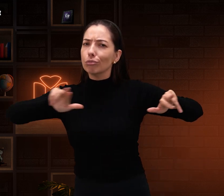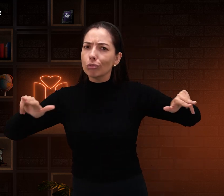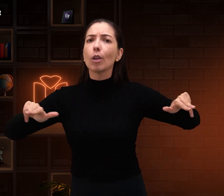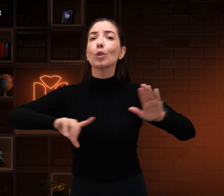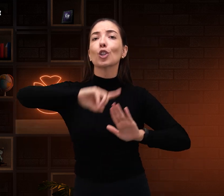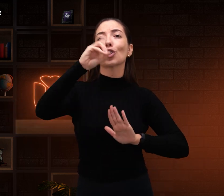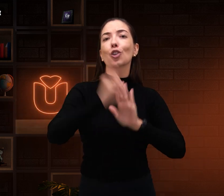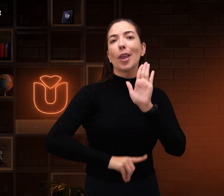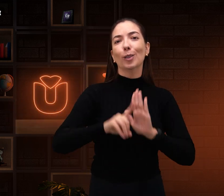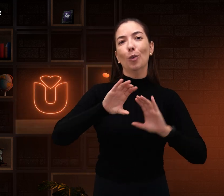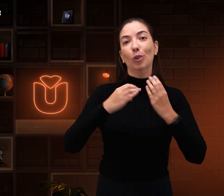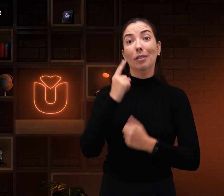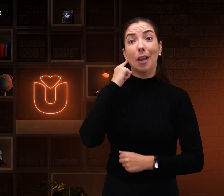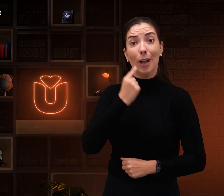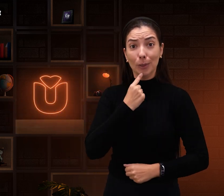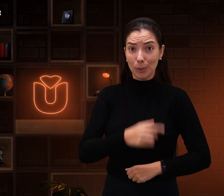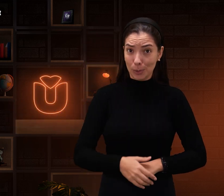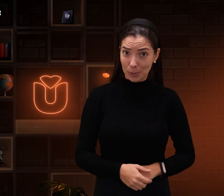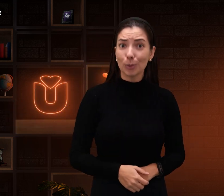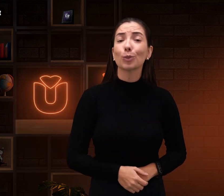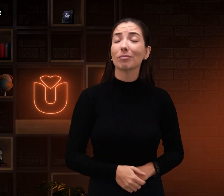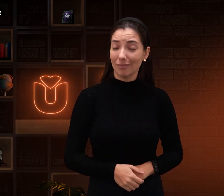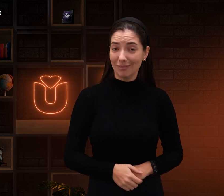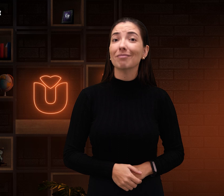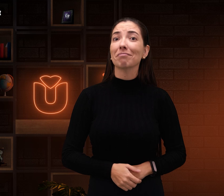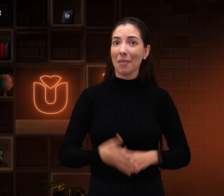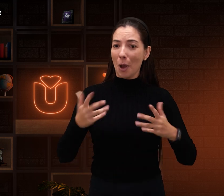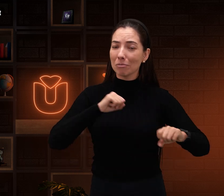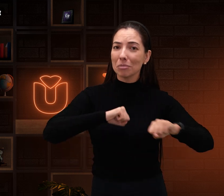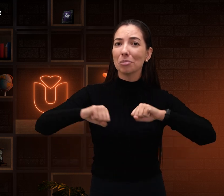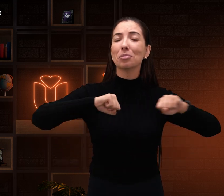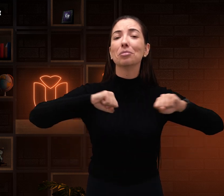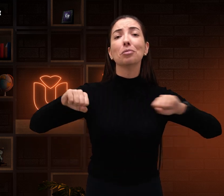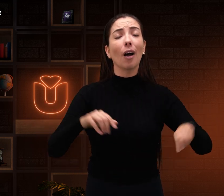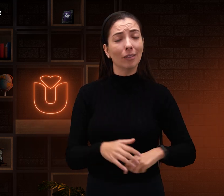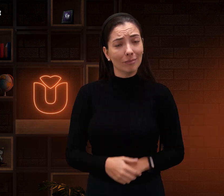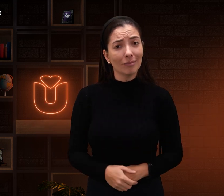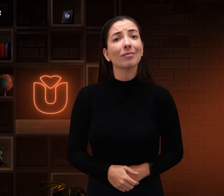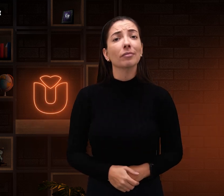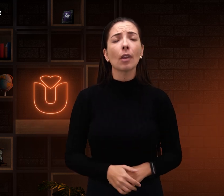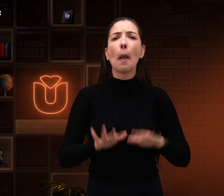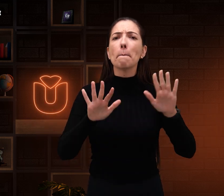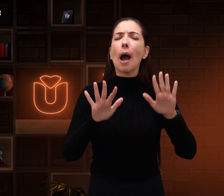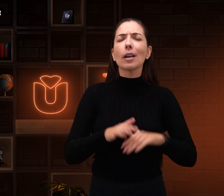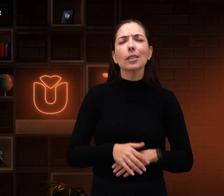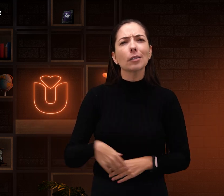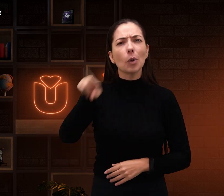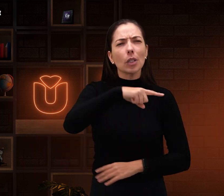contextos, lutar pelo direito da comunidade surda. Esse movimento é muito importante. Mas vocês